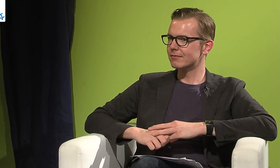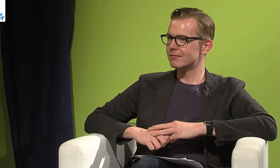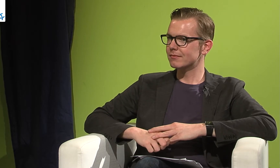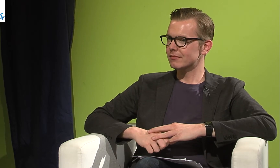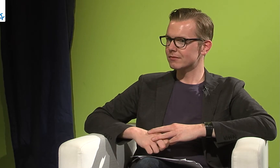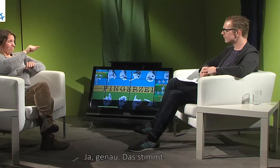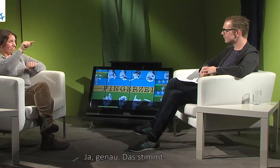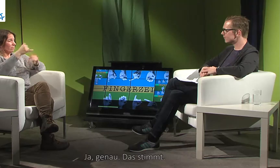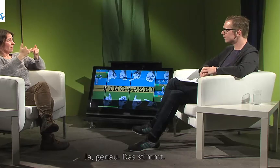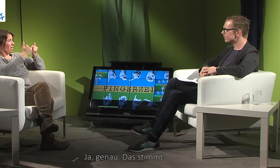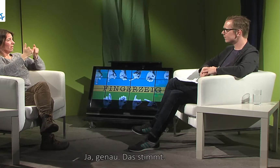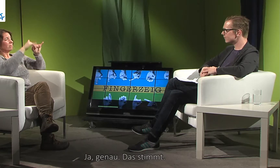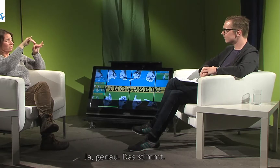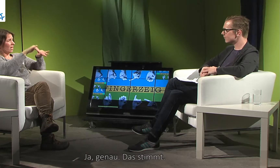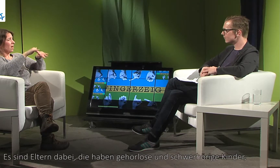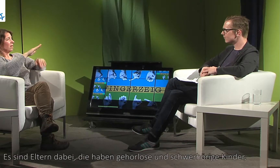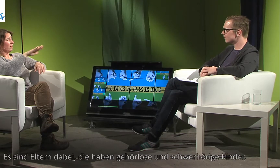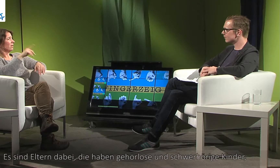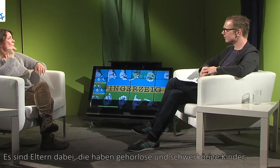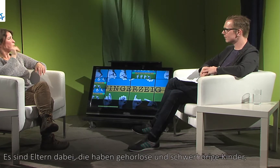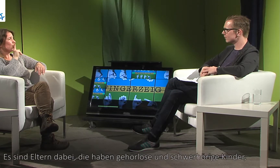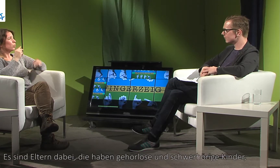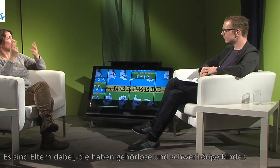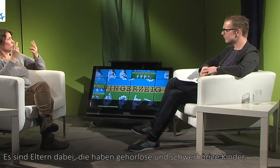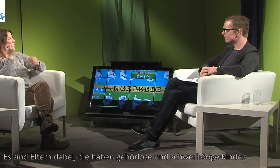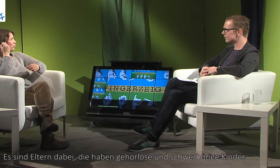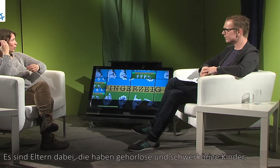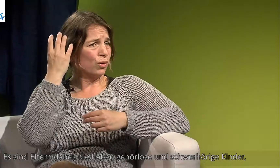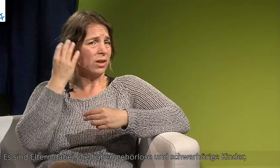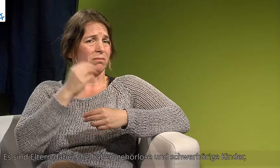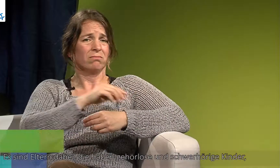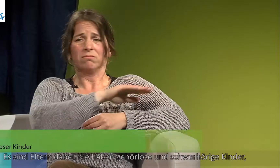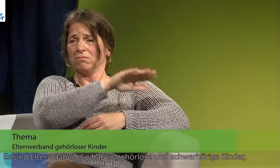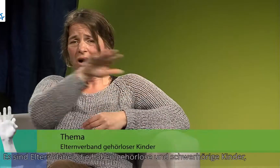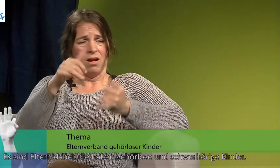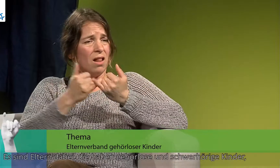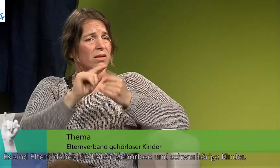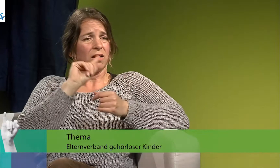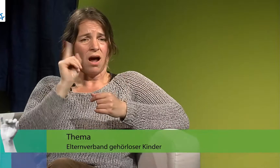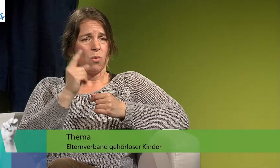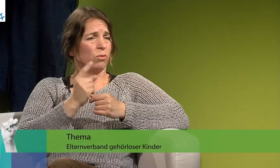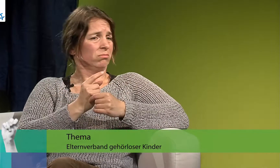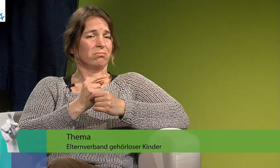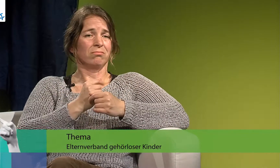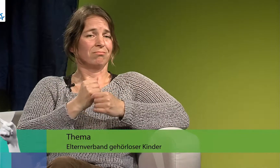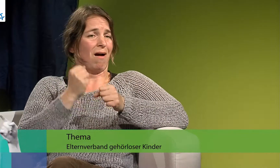Ja, genau, das stimmt. Also es sind Eltern dabei, die haben gehörlose und schwerhörige Kinder und die